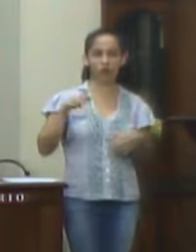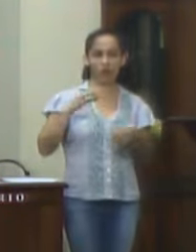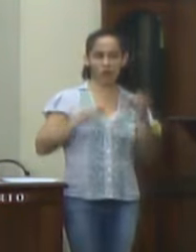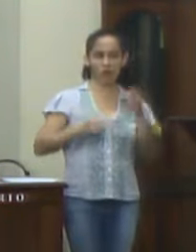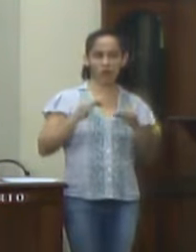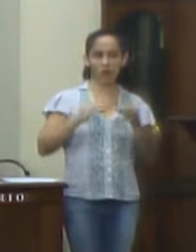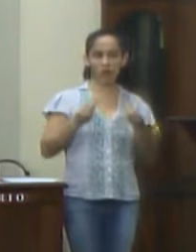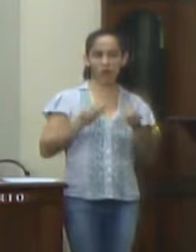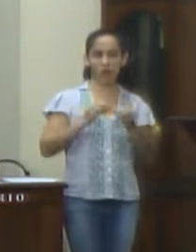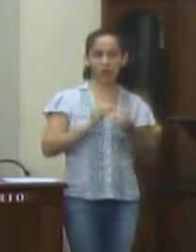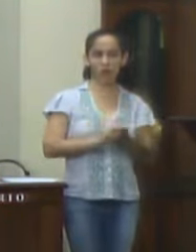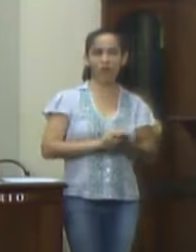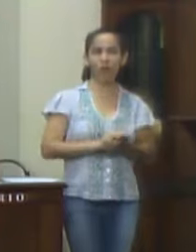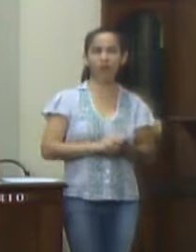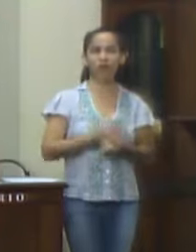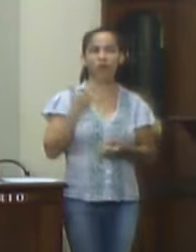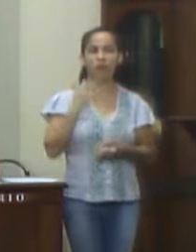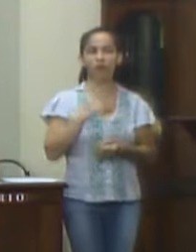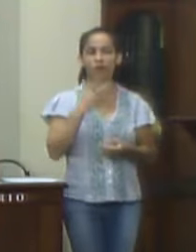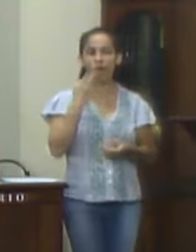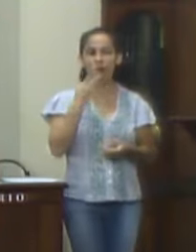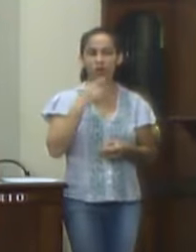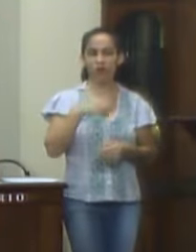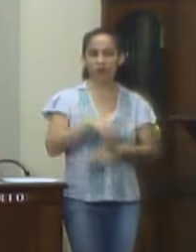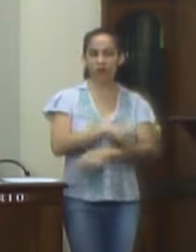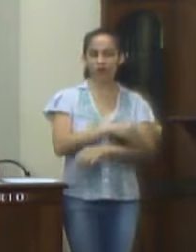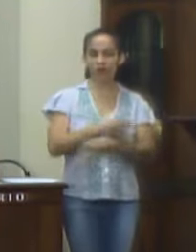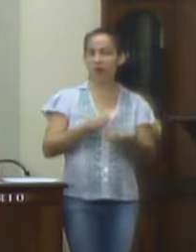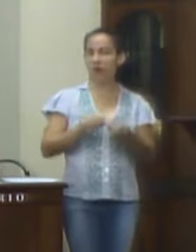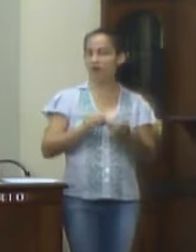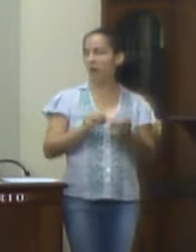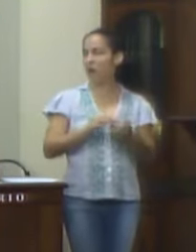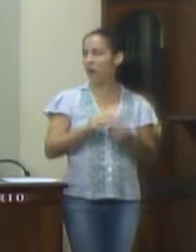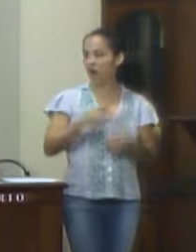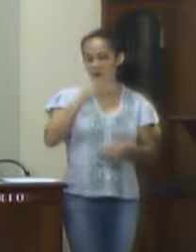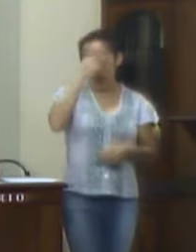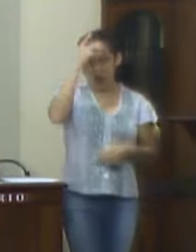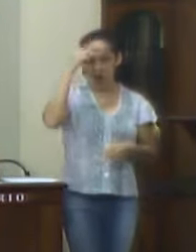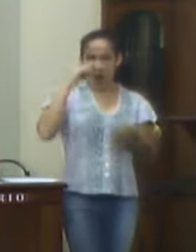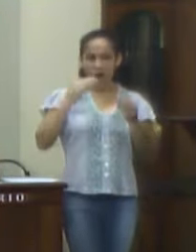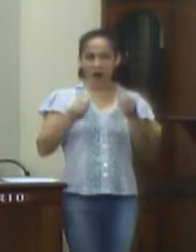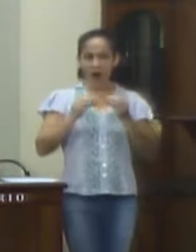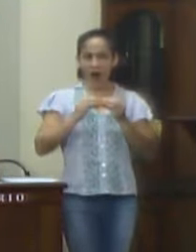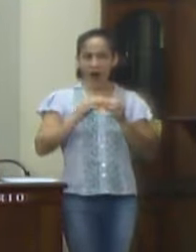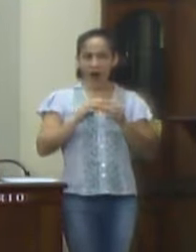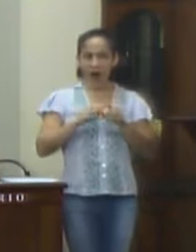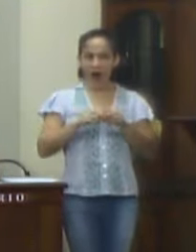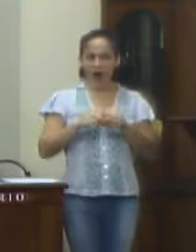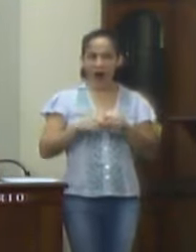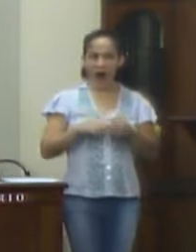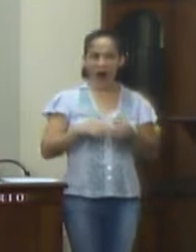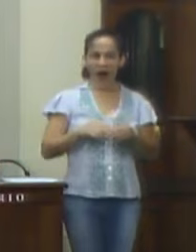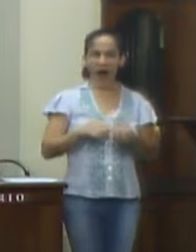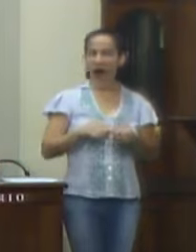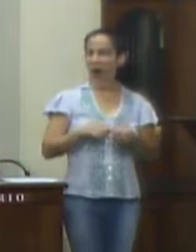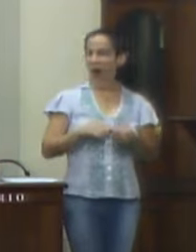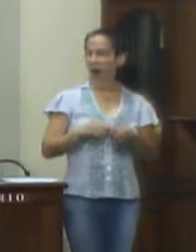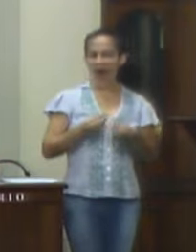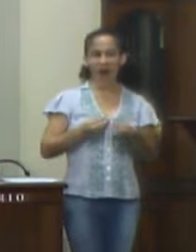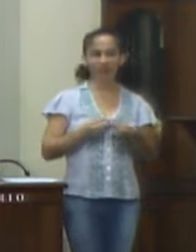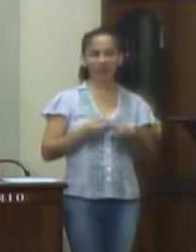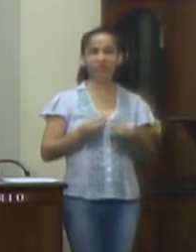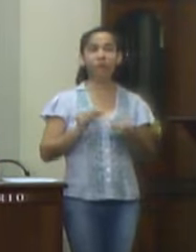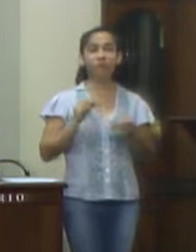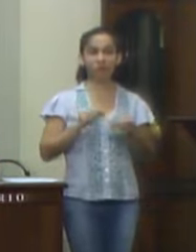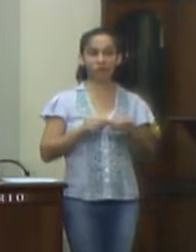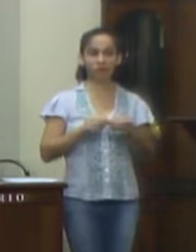A rua encontra-se em estado precário e os moradores se sentem abandonados pelo poder público, pois convivem com as ruas esburacadas e os